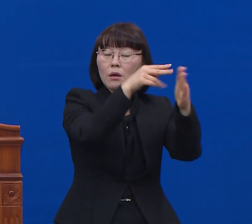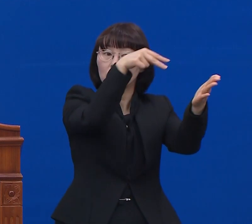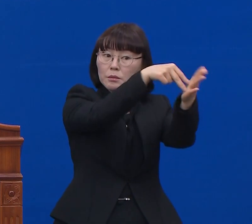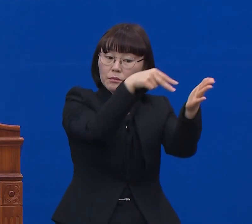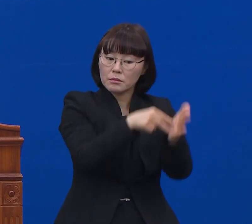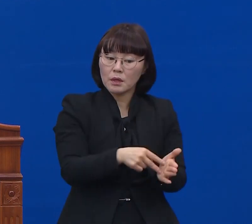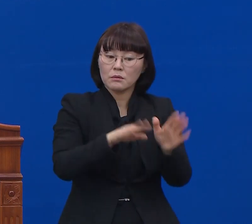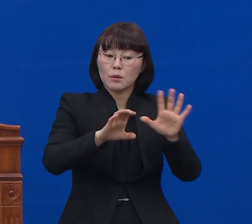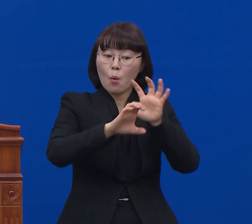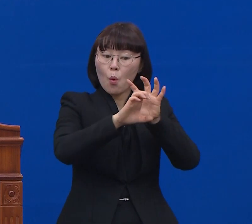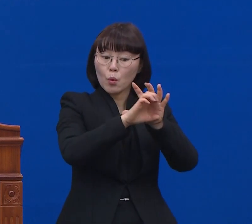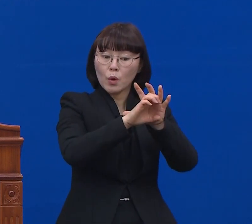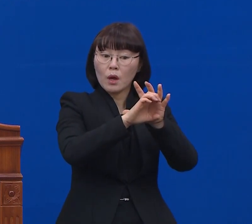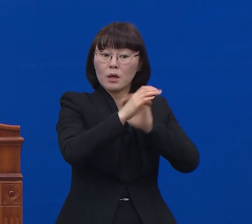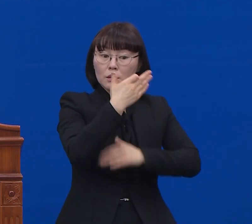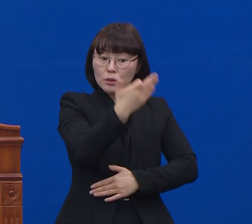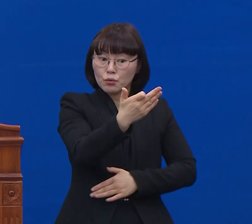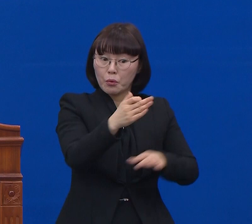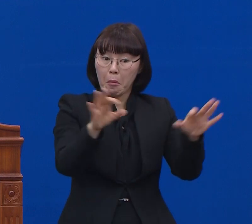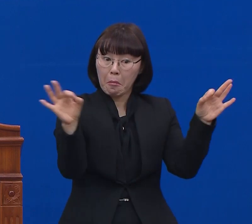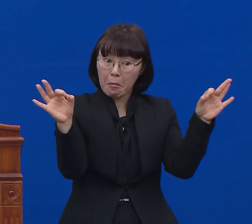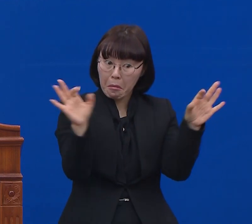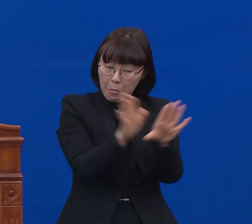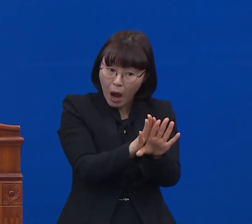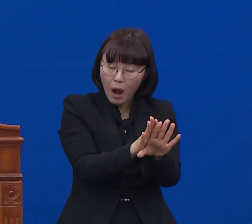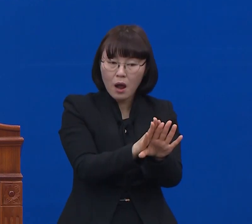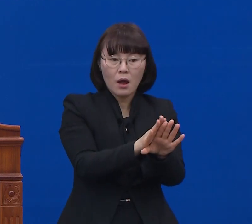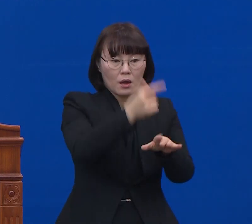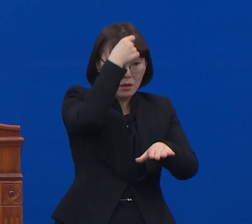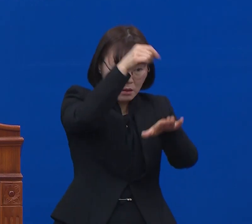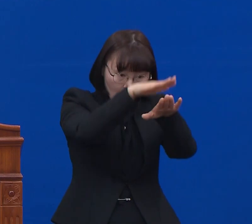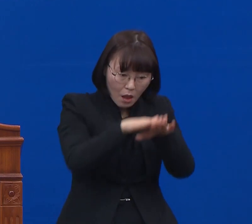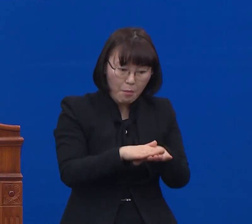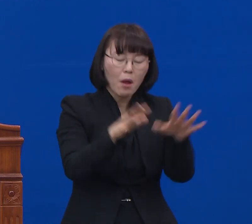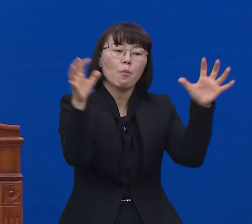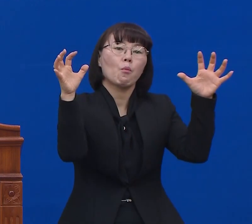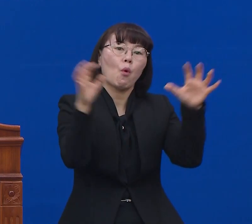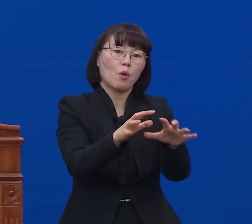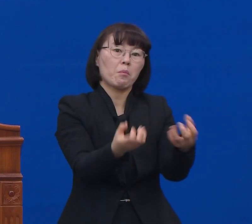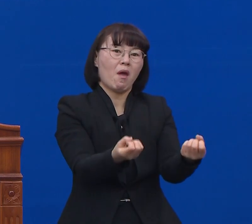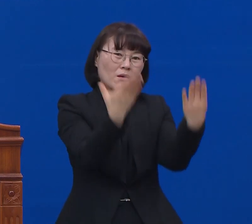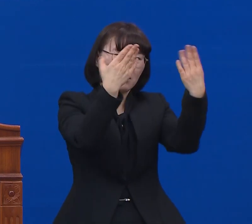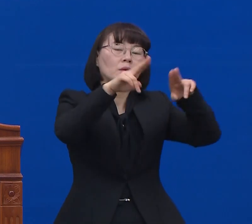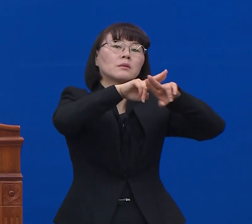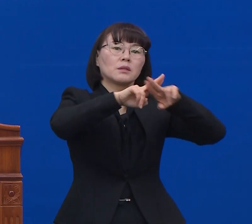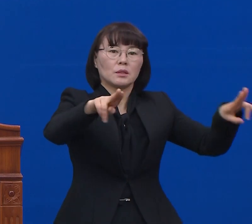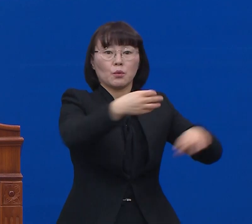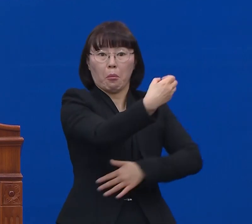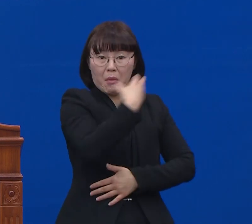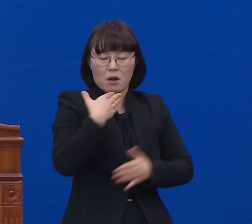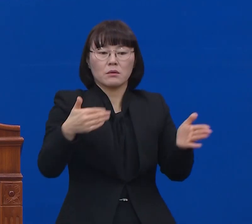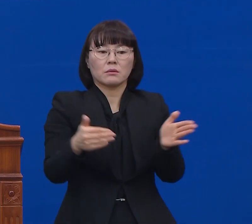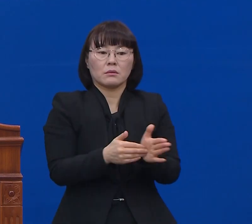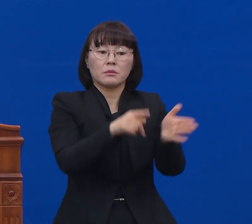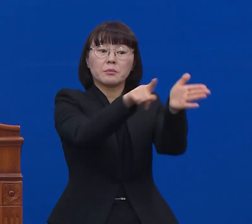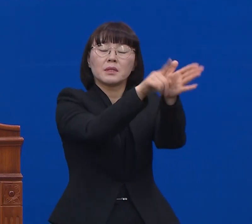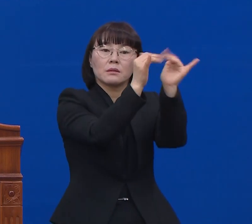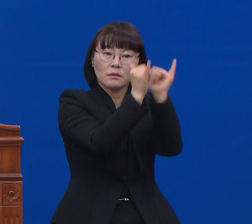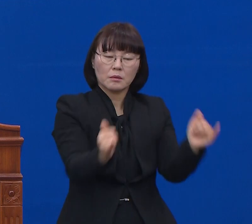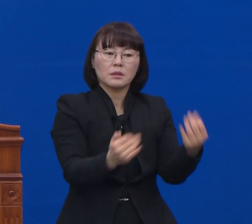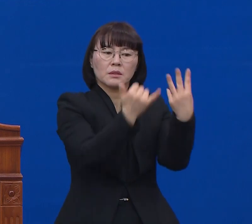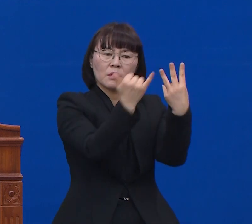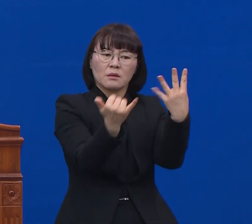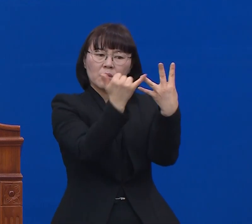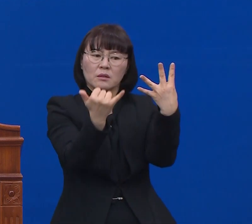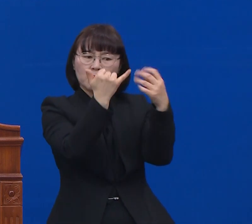사태가 끝날 때까지 모임이나 예배나 이런 걸 일치하지 않겠다. 그리고 교인들에게 3355 모임도